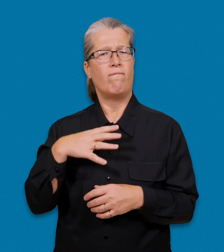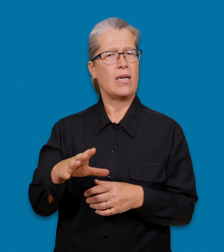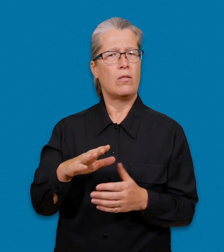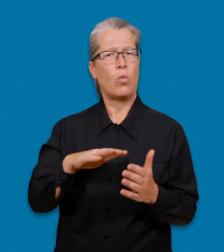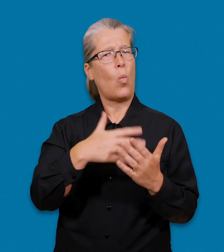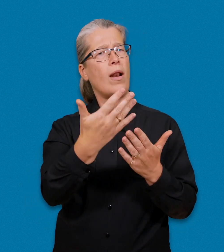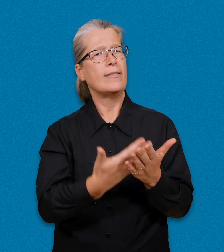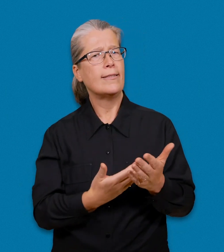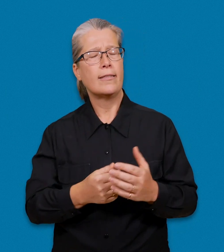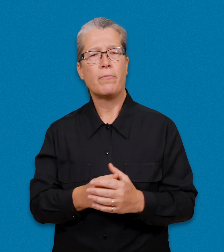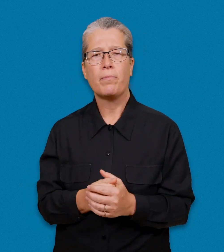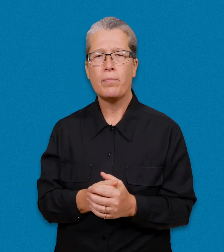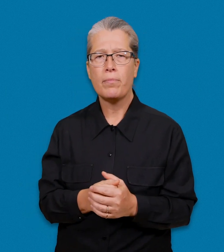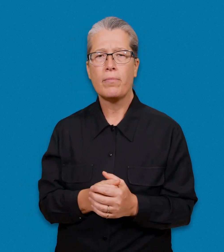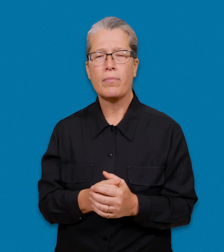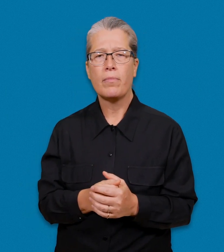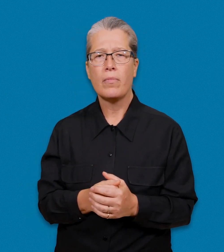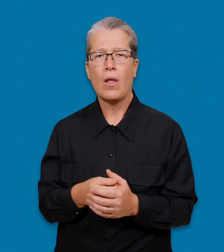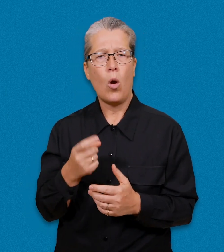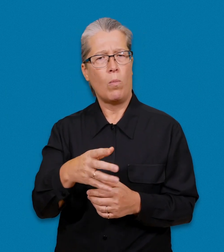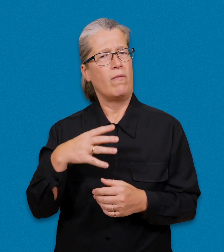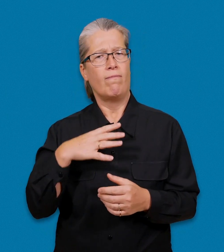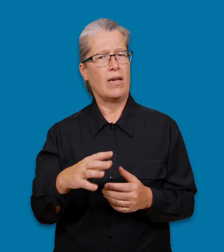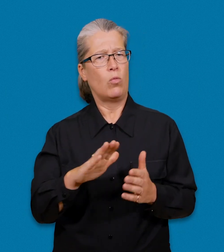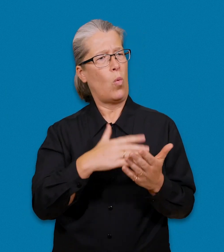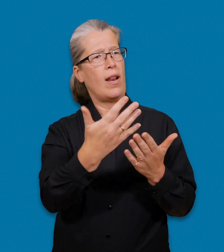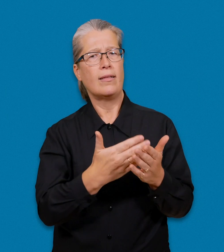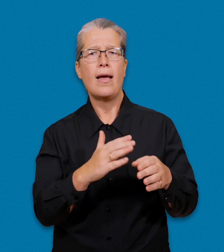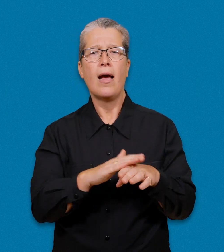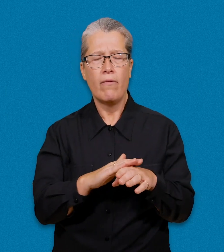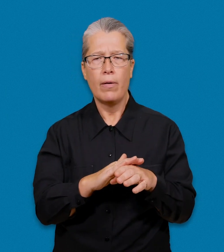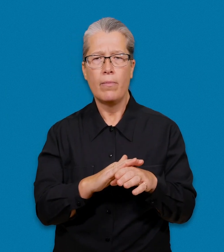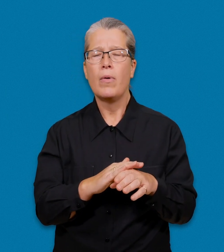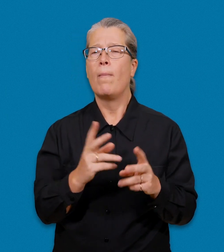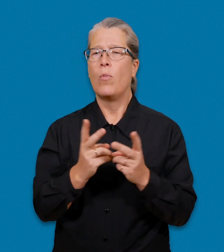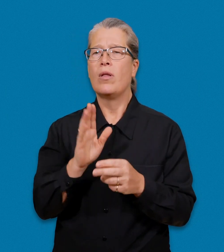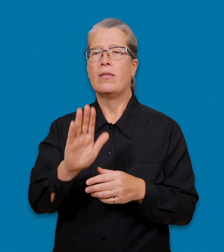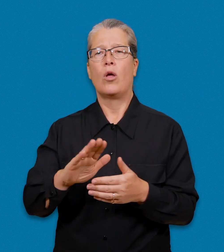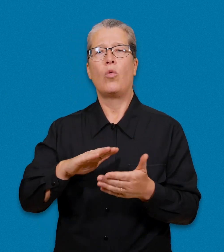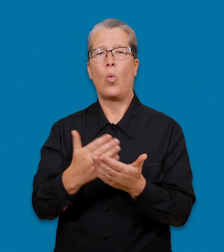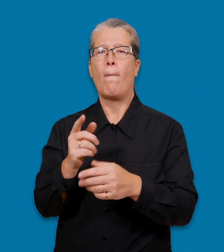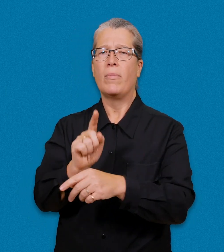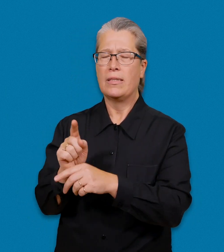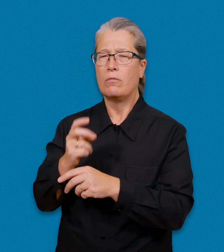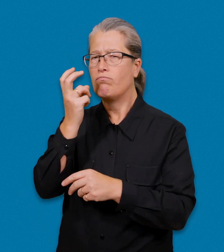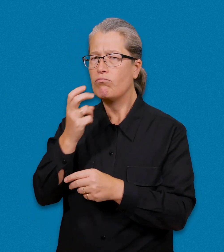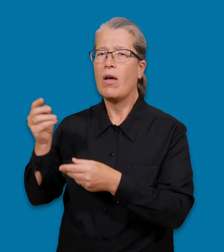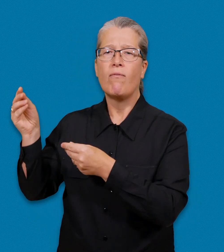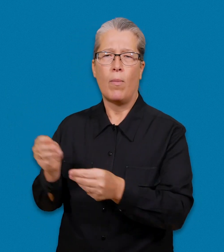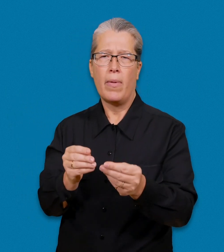Om du inte vill ha en tolklista förmedlas för din beställning en